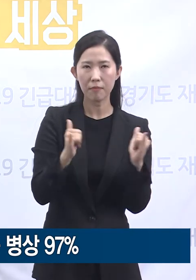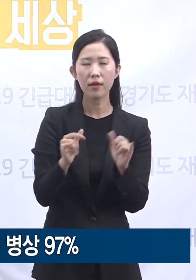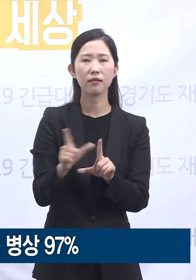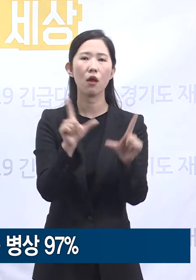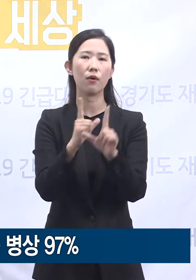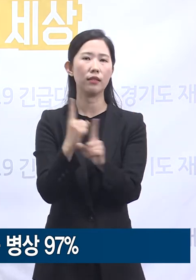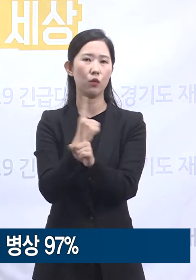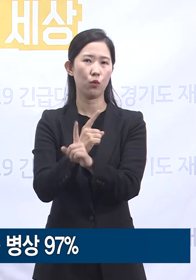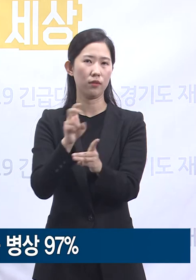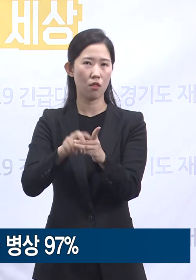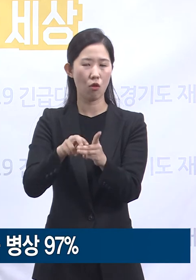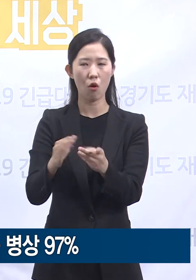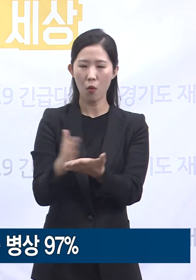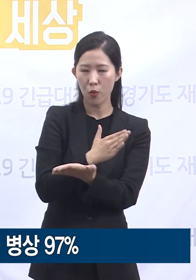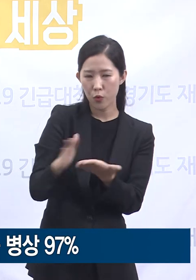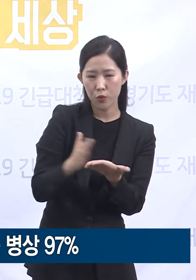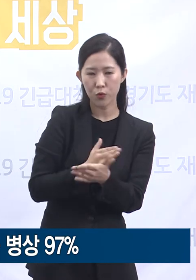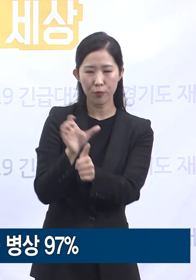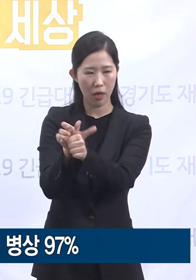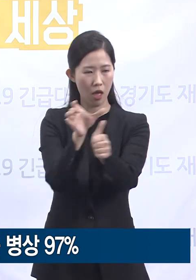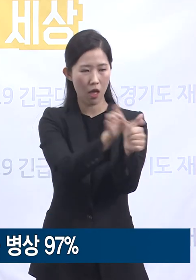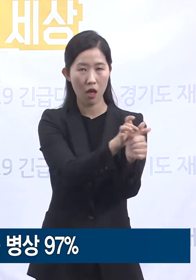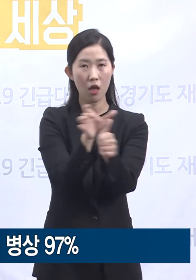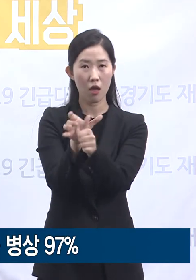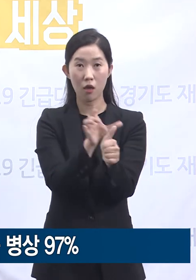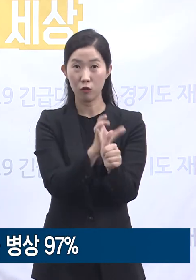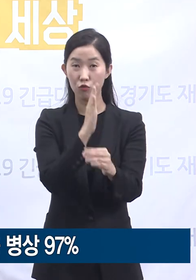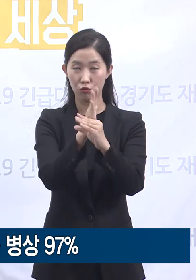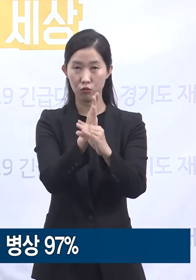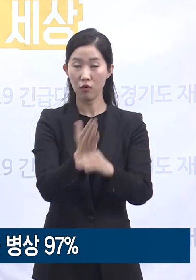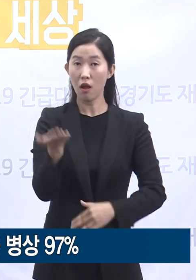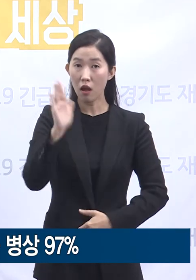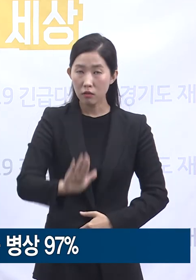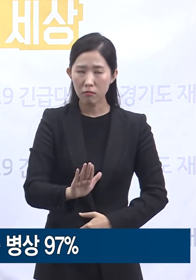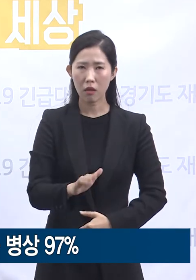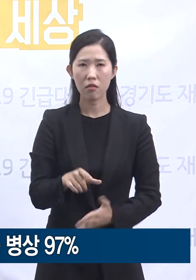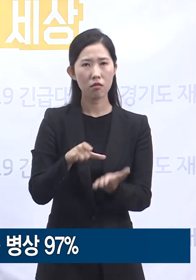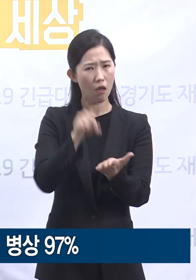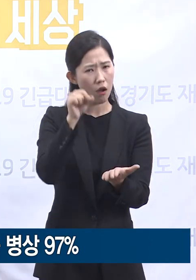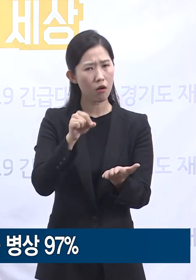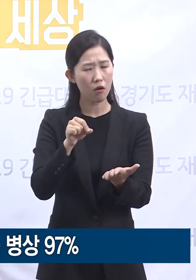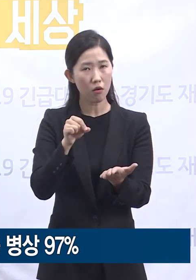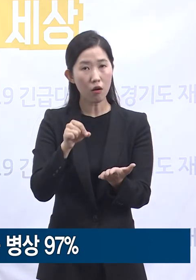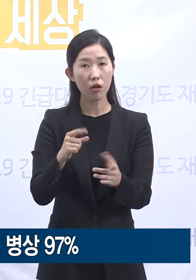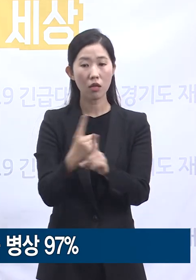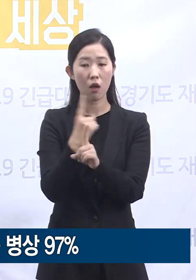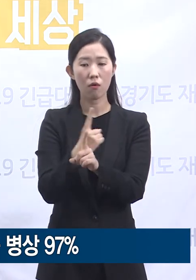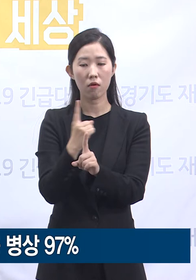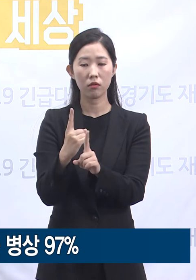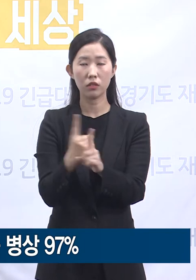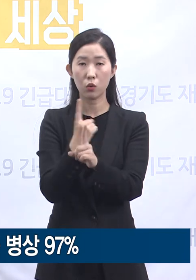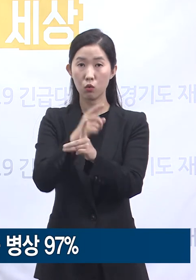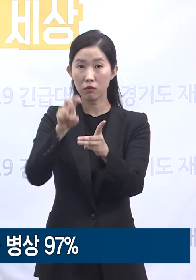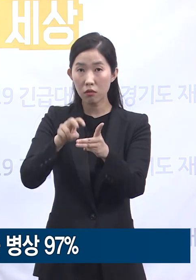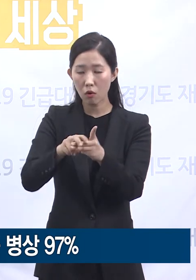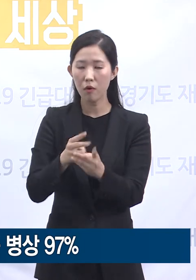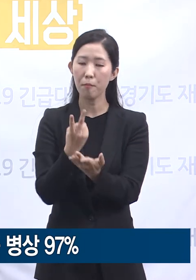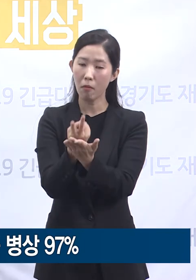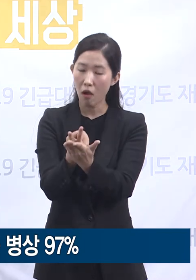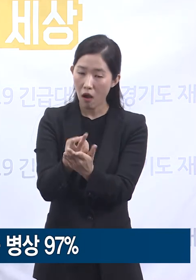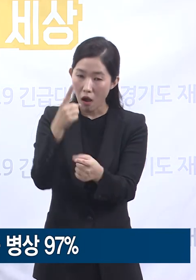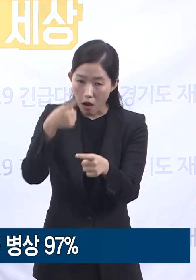하지만 이런 노력에도 불구하고 입소자의 약 10%에 가까운 사람들이 폐렴 발생 등의 이유로 수일 내에 다시